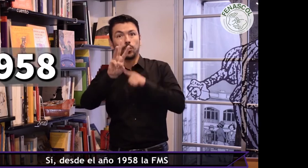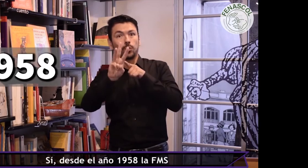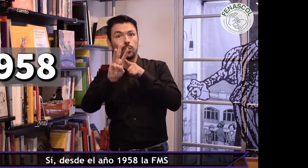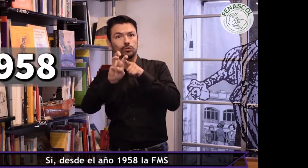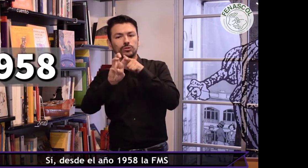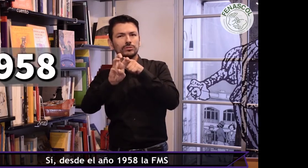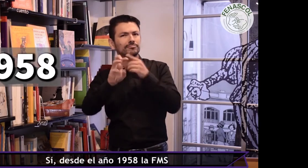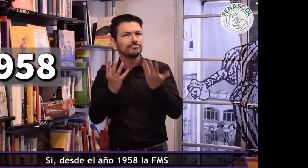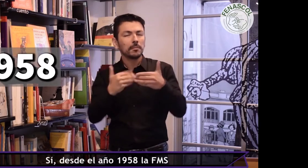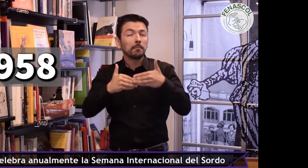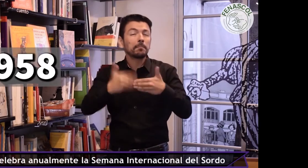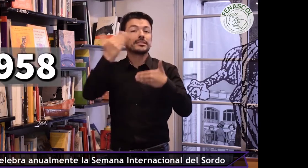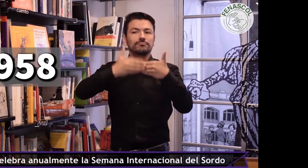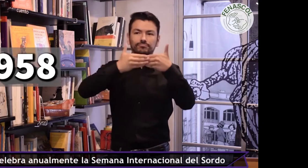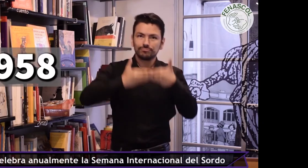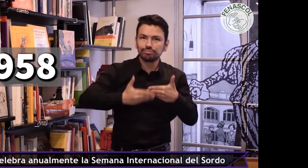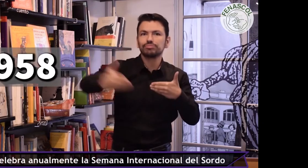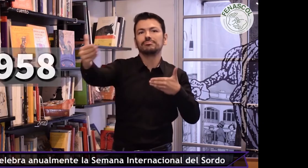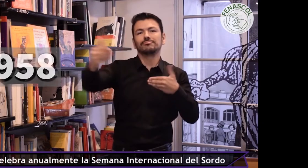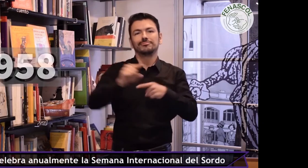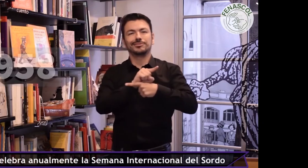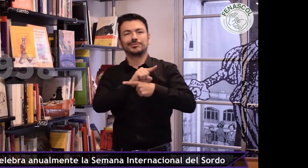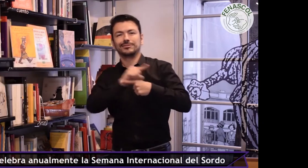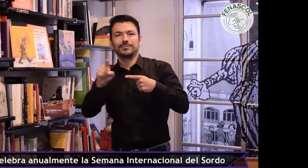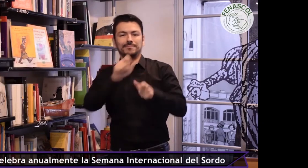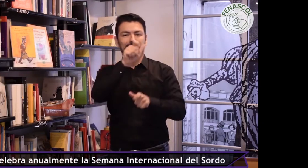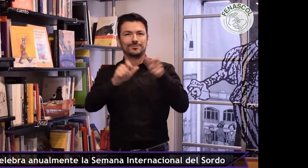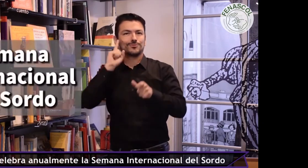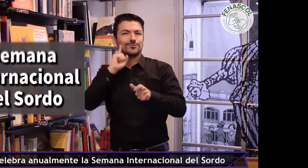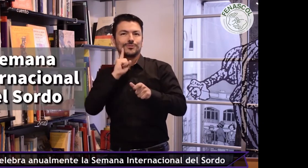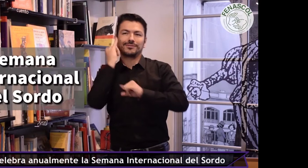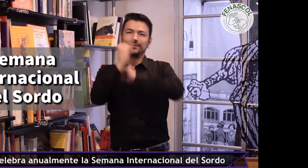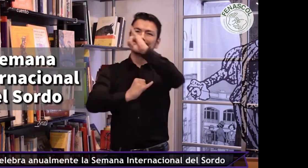Mundial de Sordos celebra anualmente la Semana Internacional del Sordo